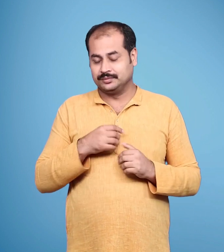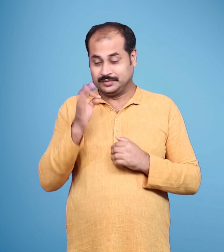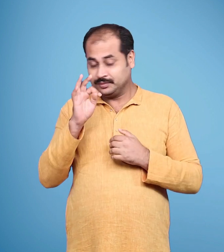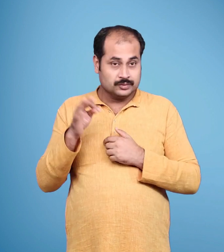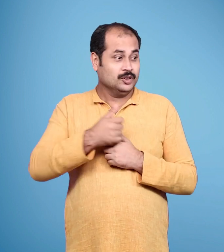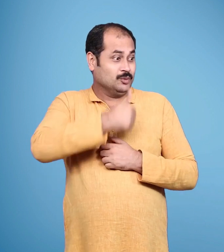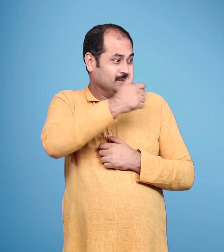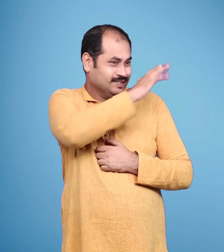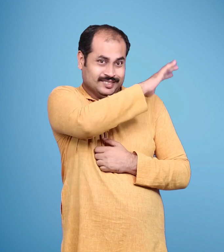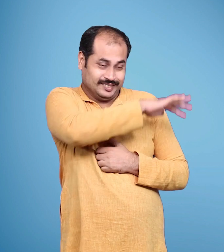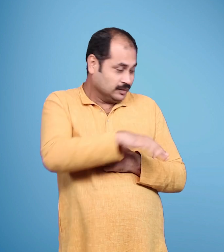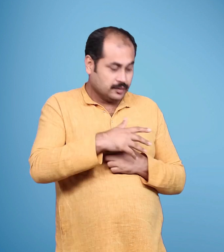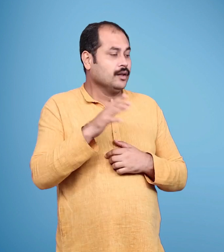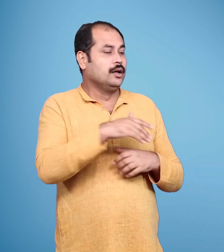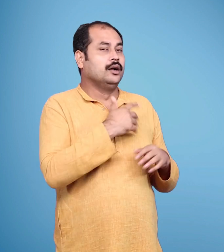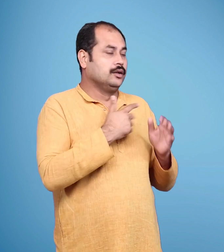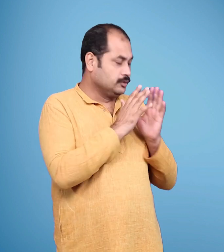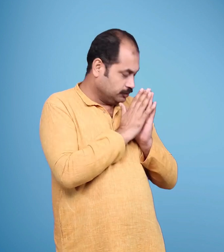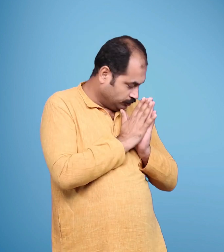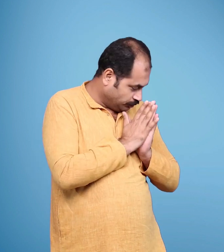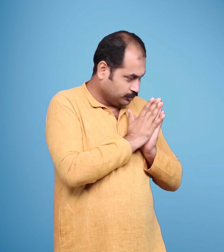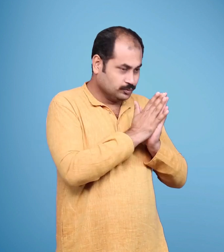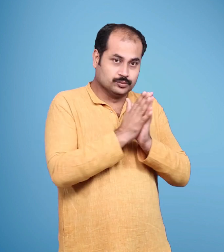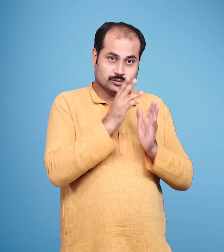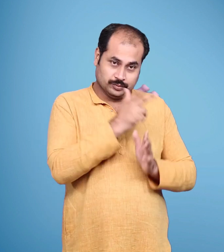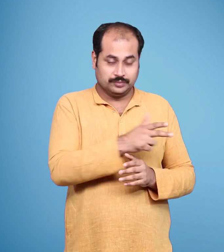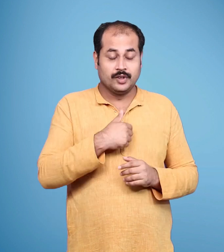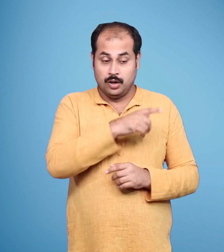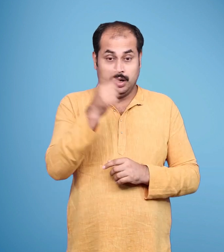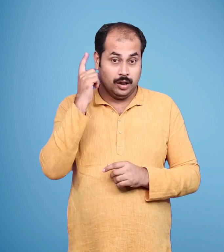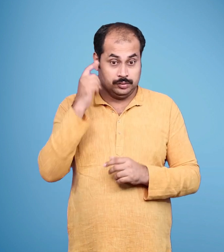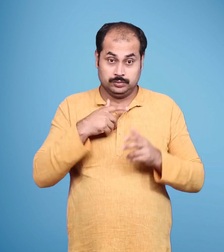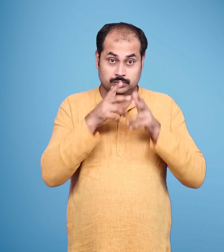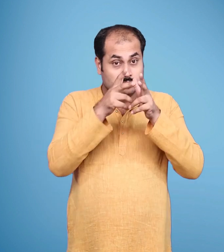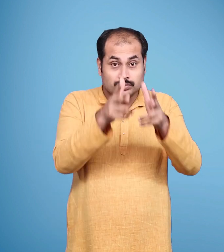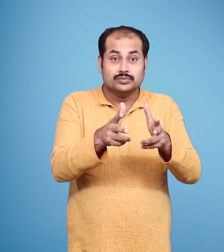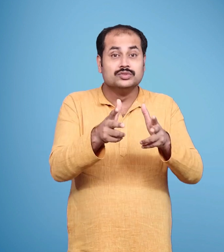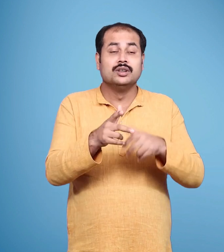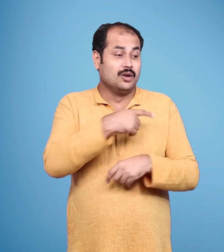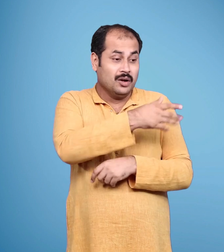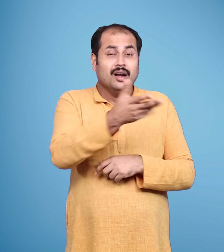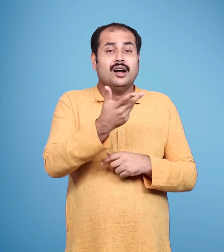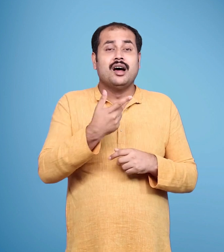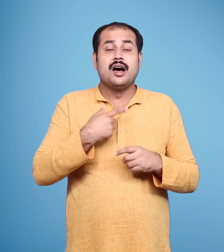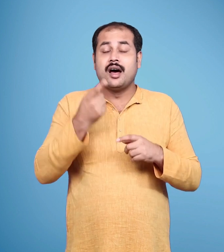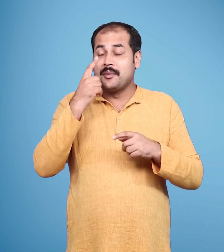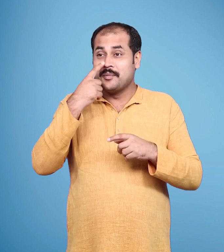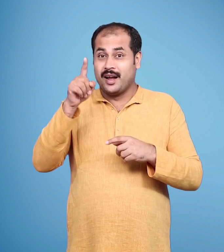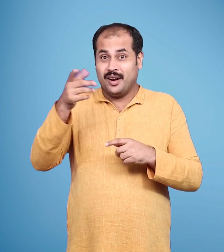सभासदों की और मुड़ते हुए भरत ने हाथ जोड़ कर कहा आप भी सुन लें मेरी माने